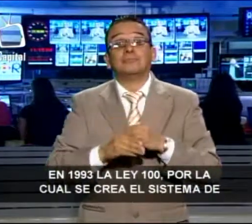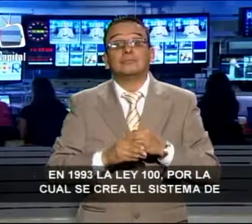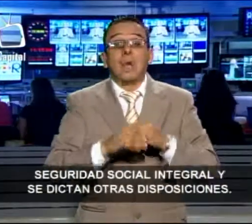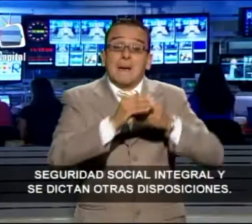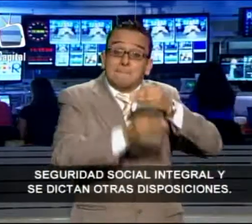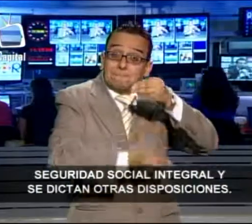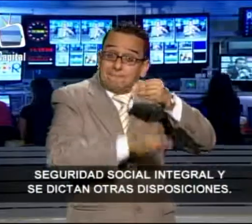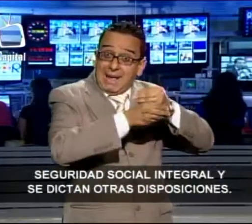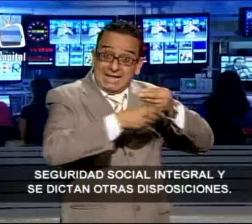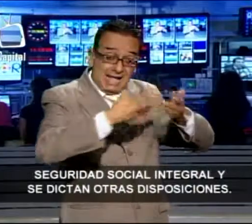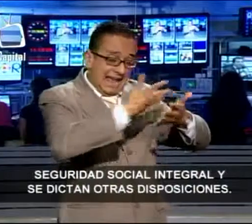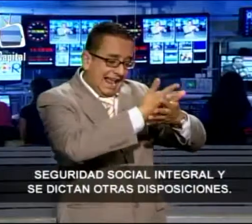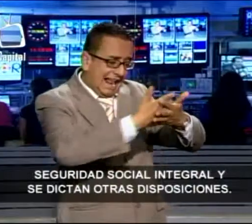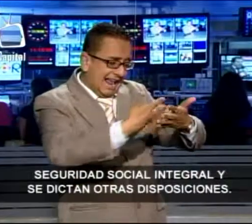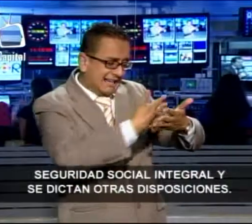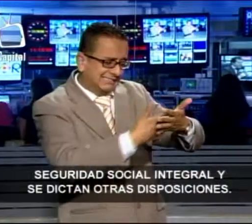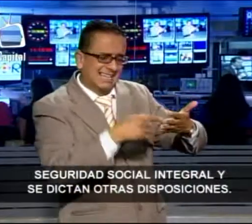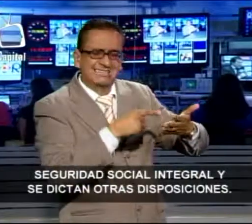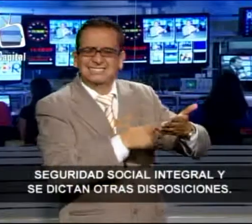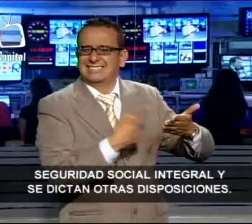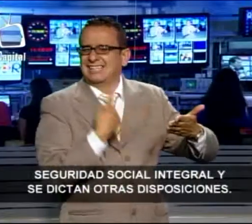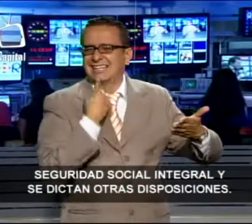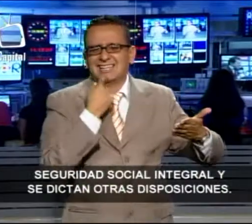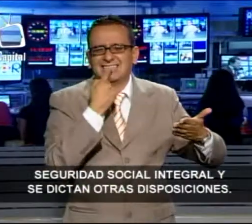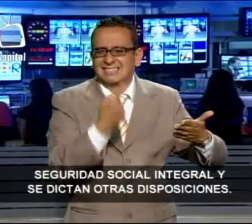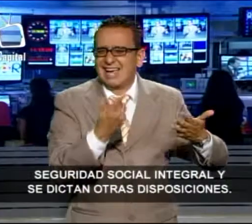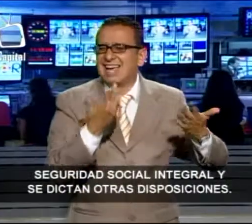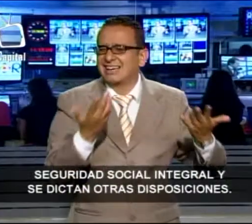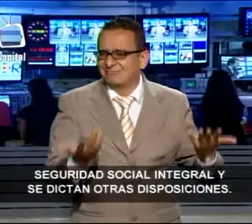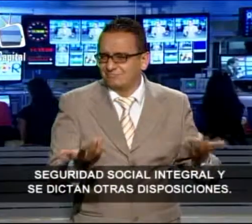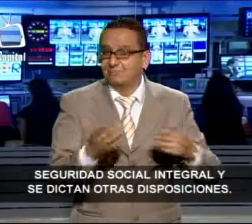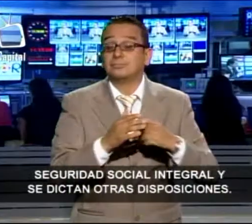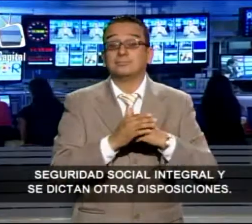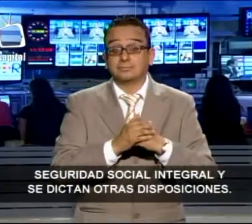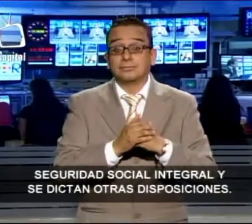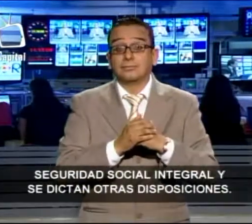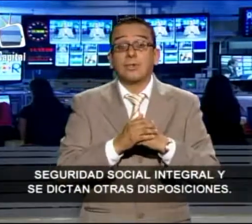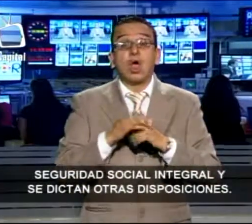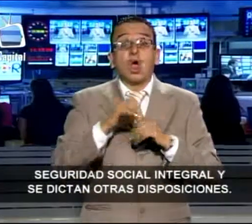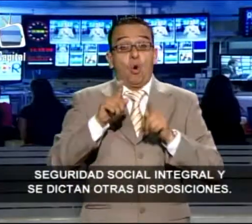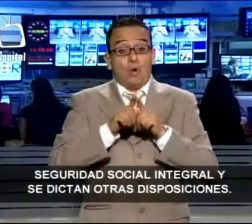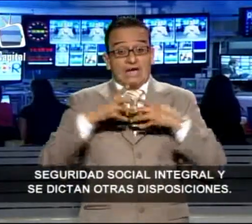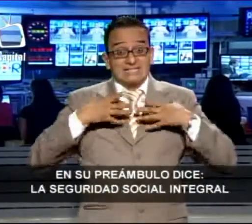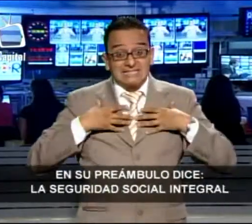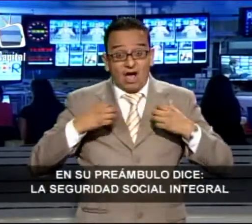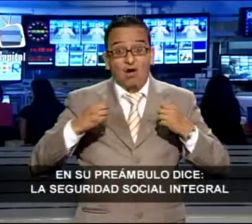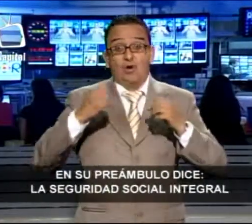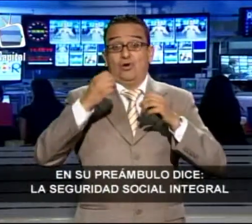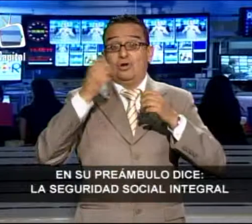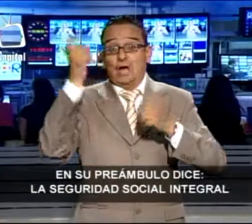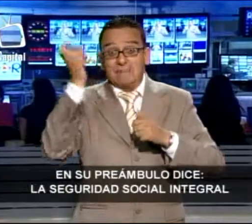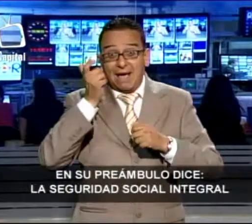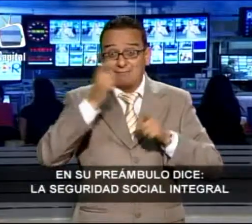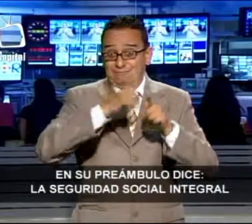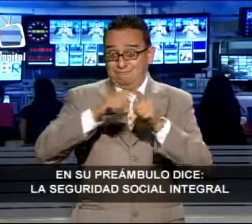Seguridad Social Integral y se dictan otras disposiciones. En su preámbulo dice,